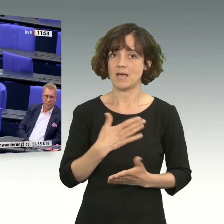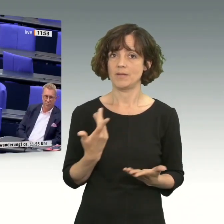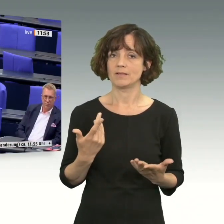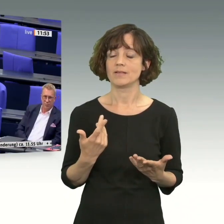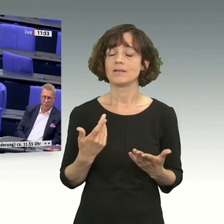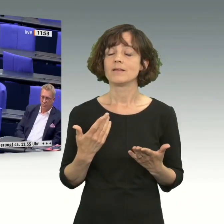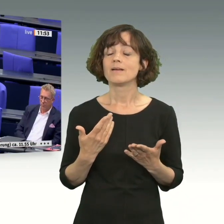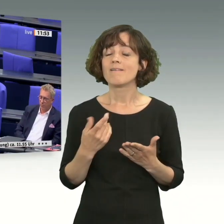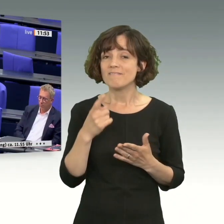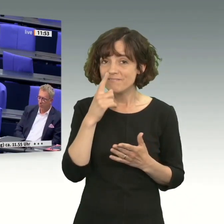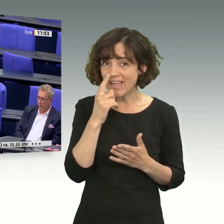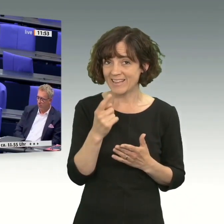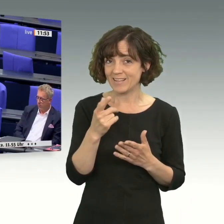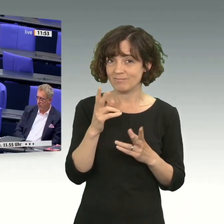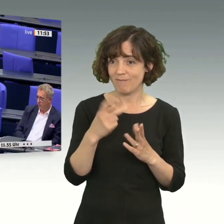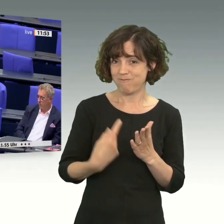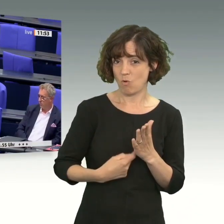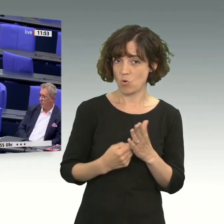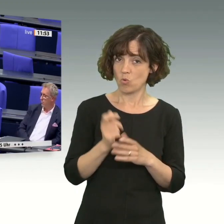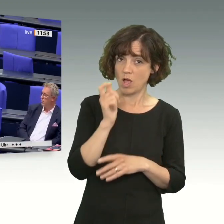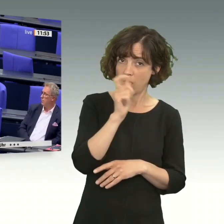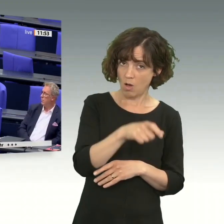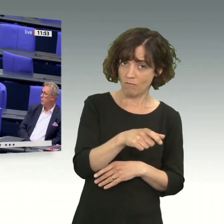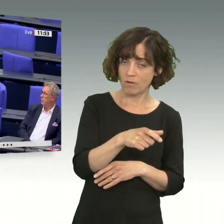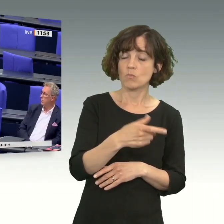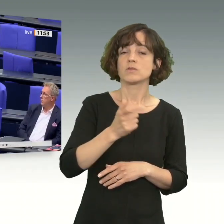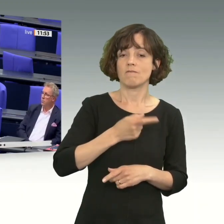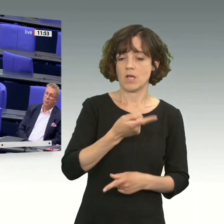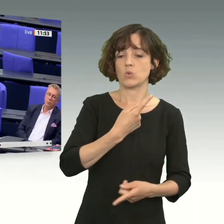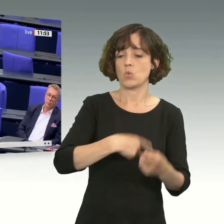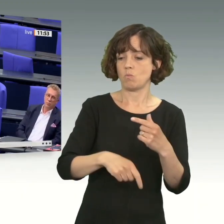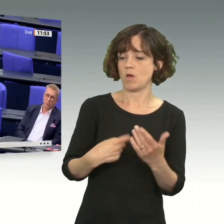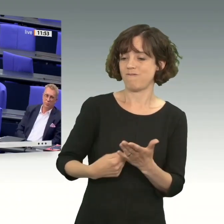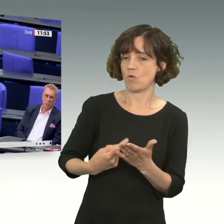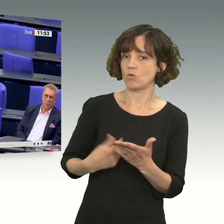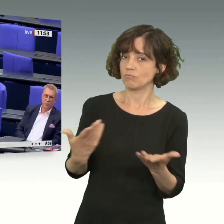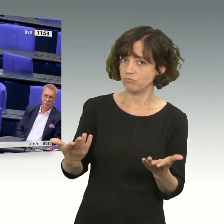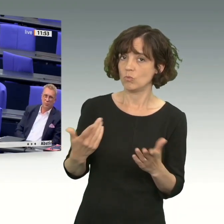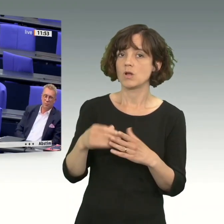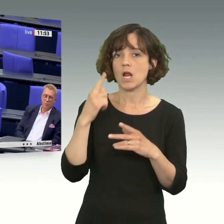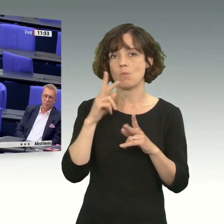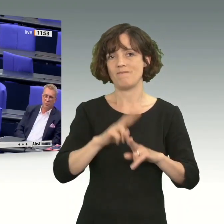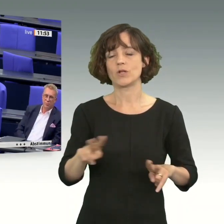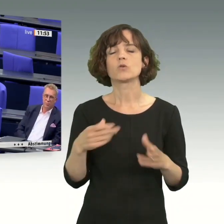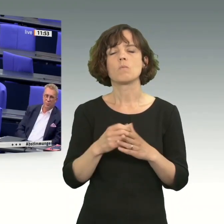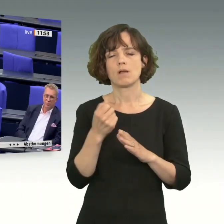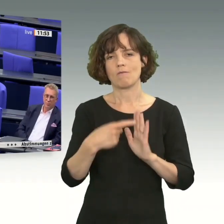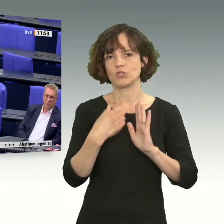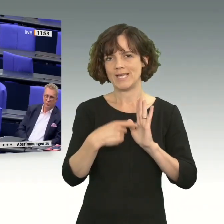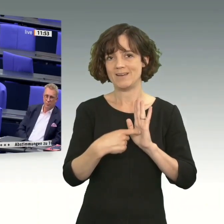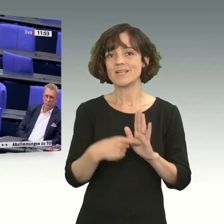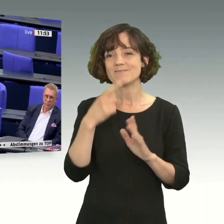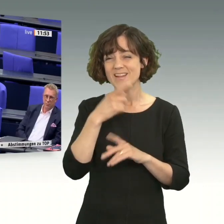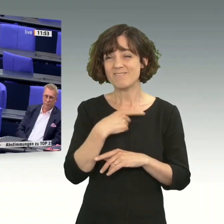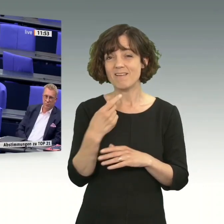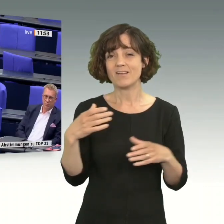ist es, wenn man Forderungen an andere stellt, muss man auch selber glaubwürdig sein. Auf diesen Punkt wollte ich nochmal hinweisen. Und wenn wir alle dann